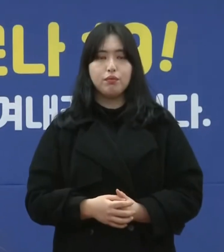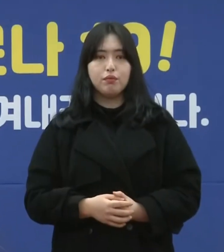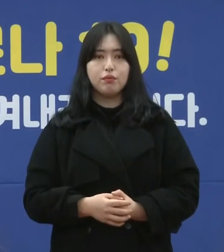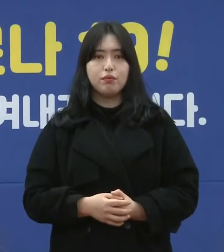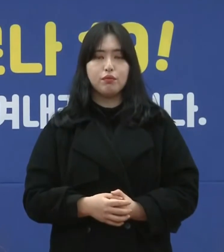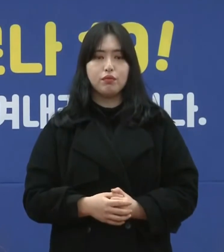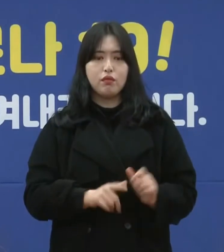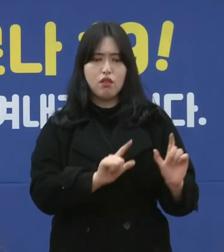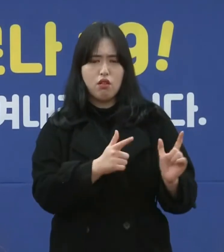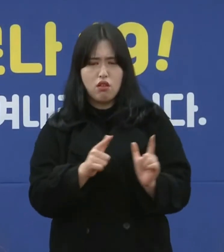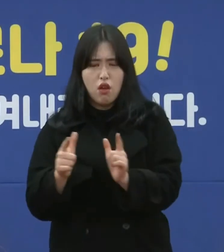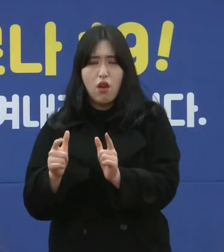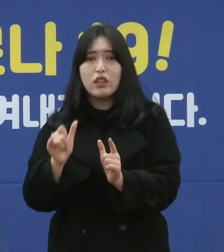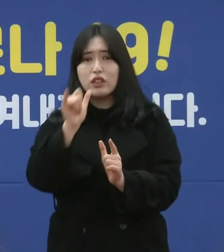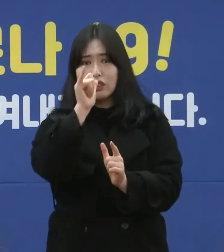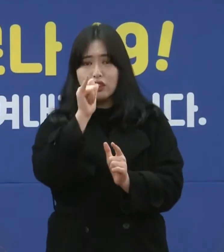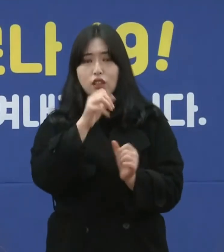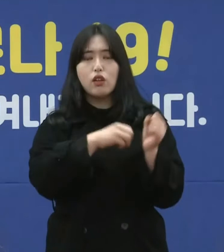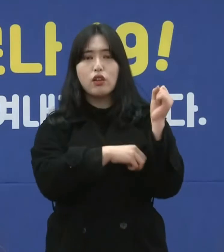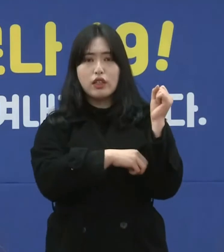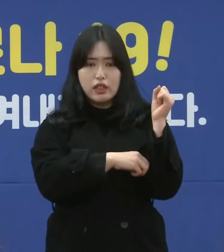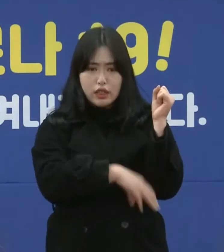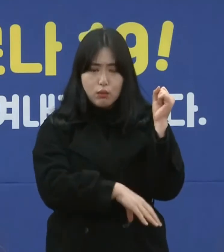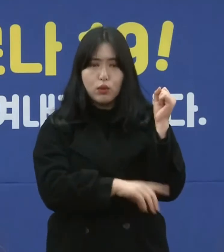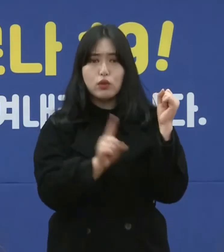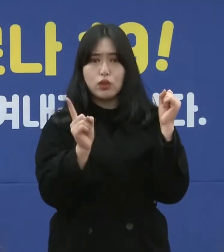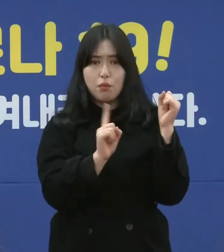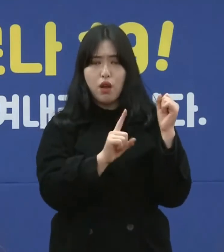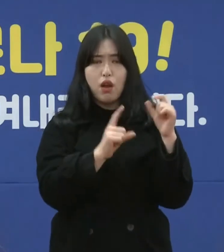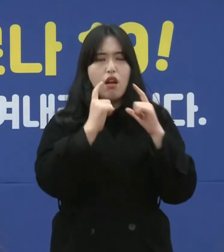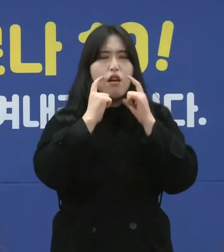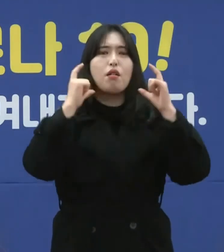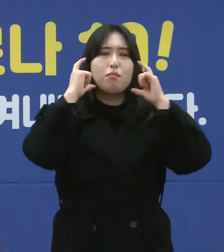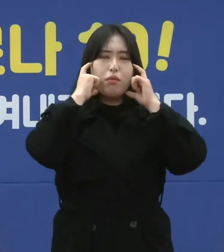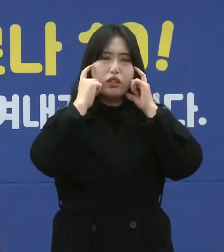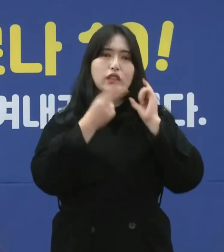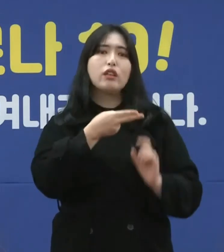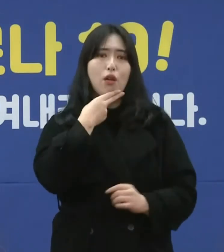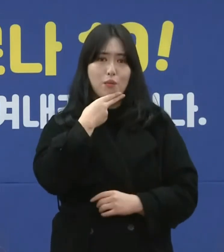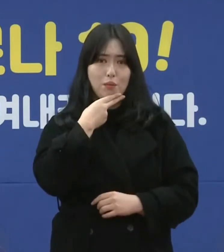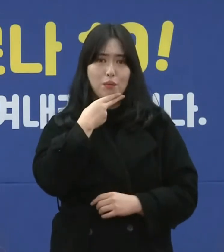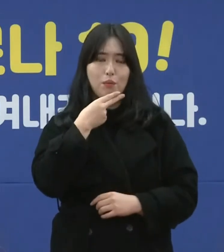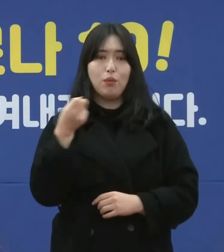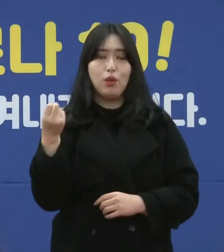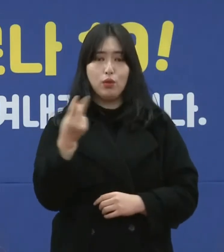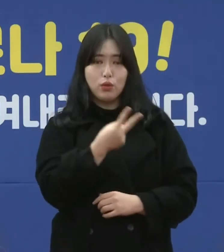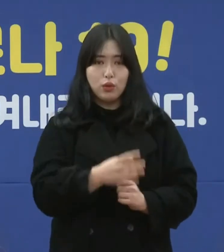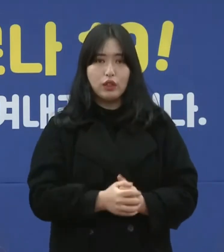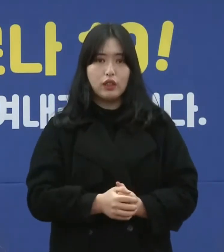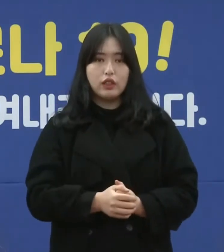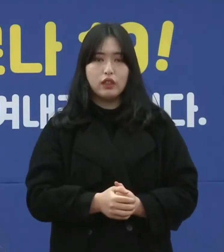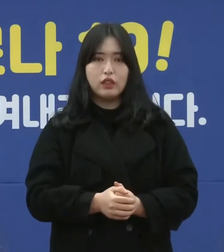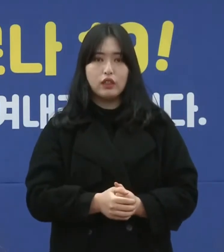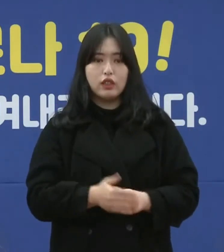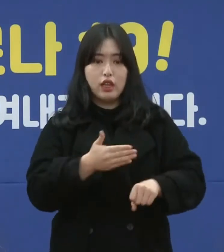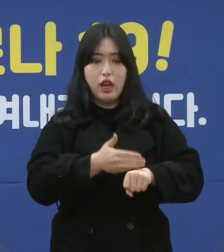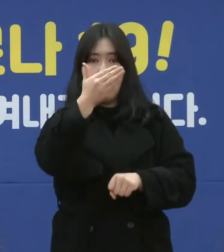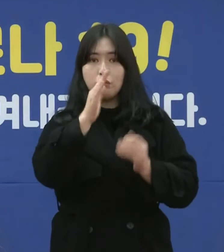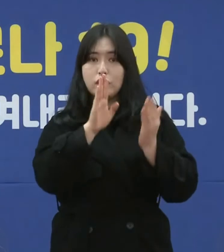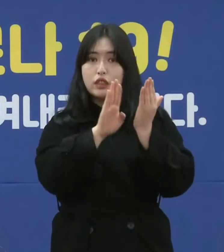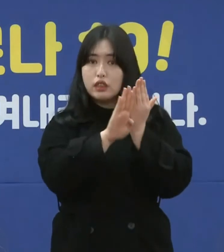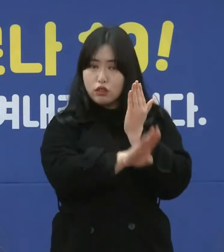여러 가지 사례들이 있습니다. 기본적으로는 마스크를 착용하지 않았다든지 또는 9시